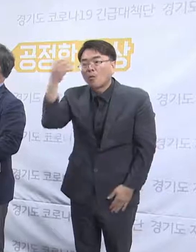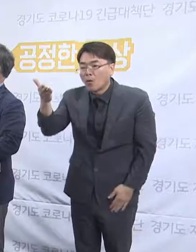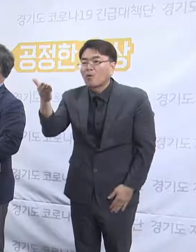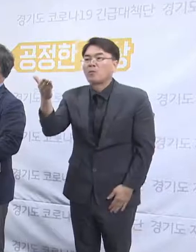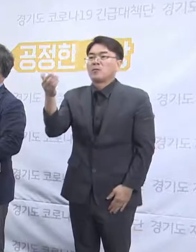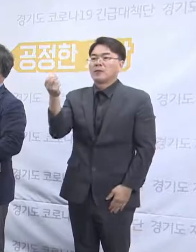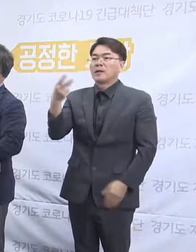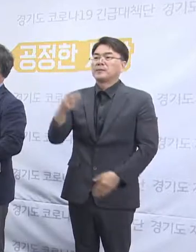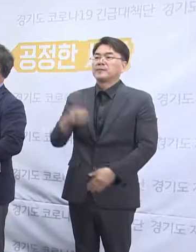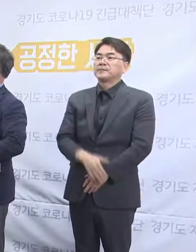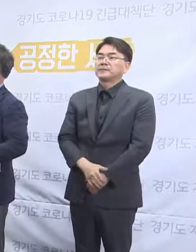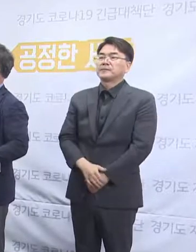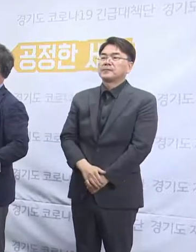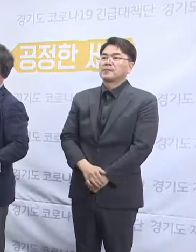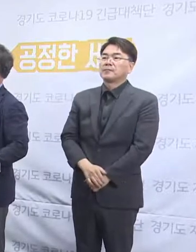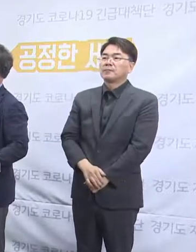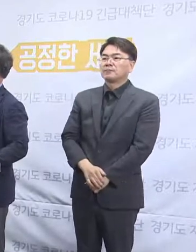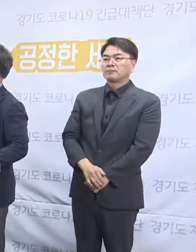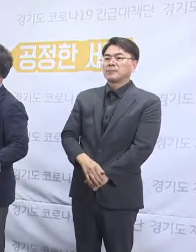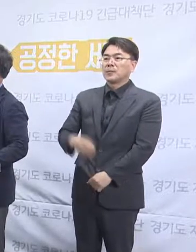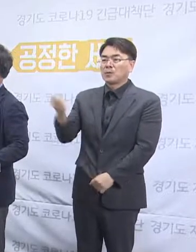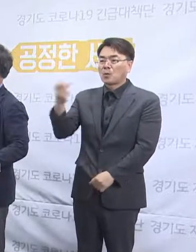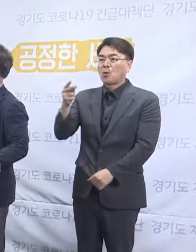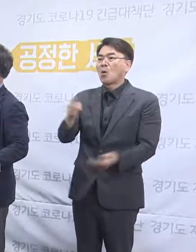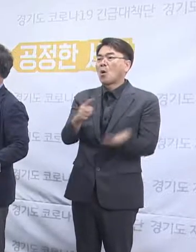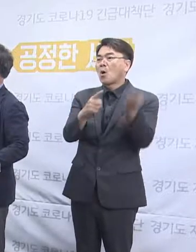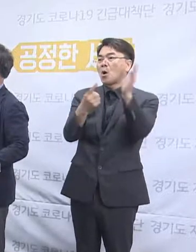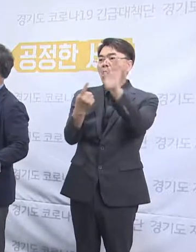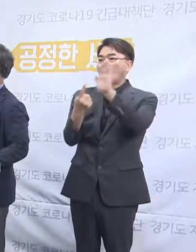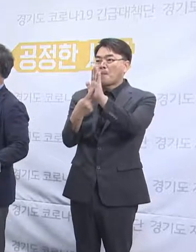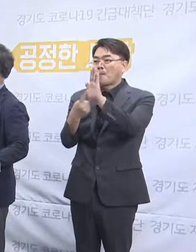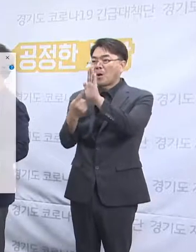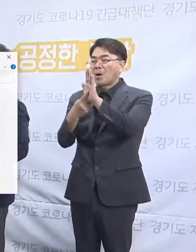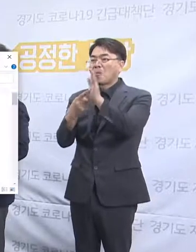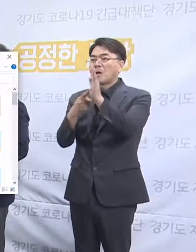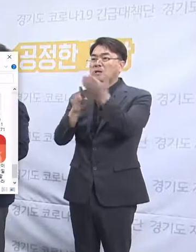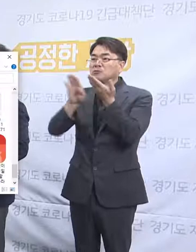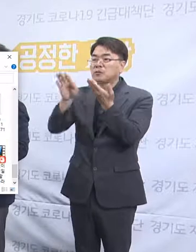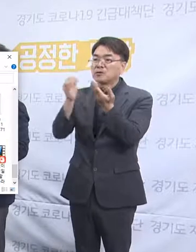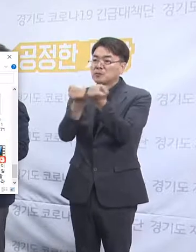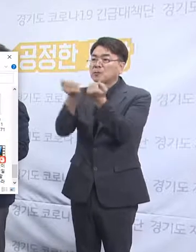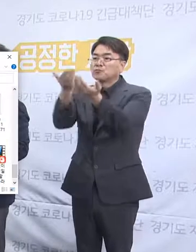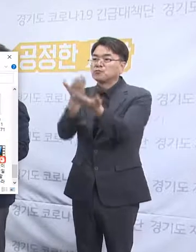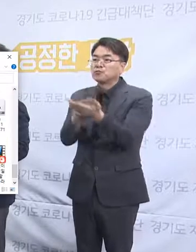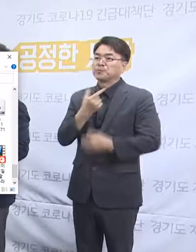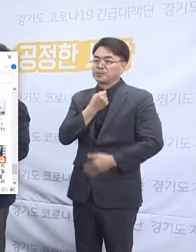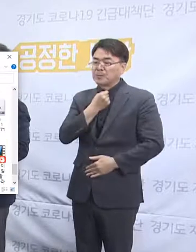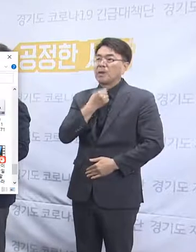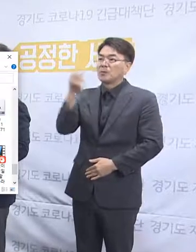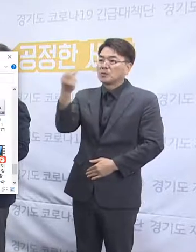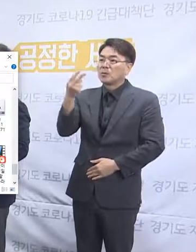뭔지는 모르겠습니다만 오늘 발표한 이유에 대해서 설명을 해주시고요. 두 번째